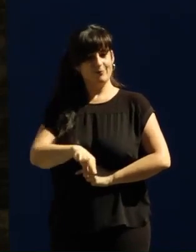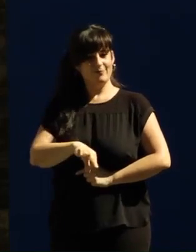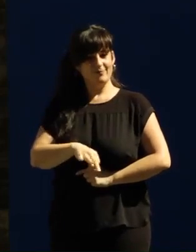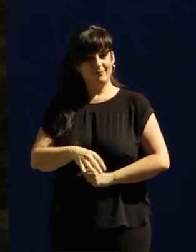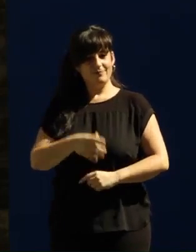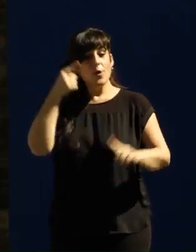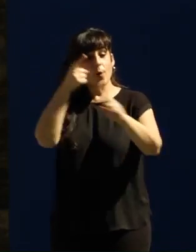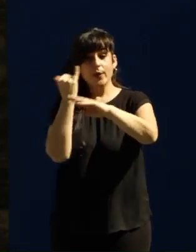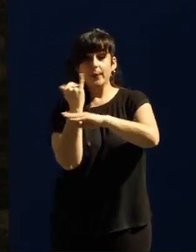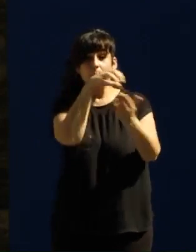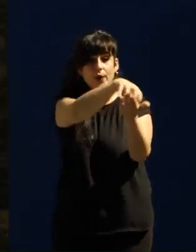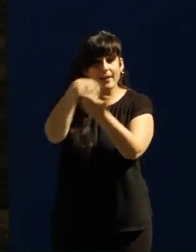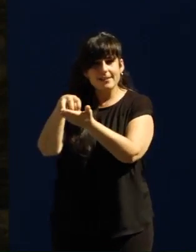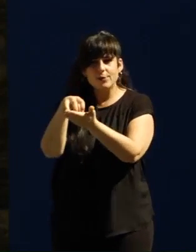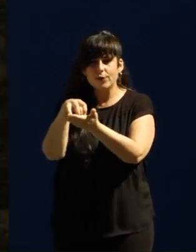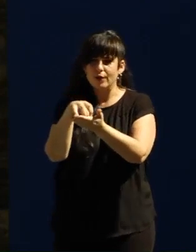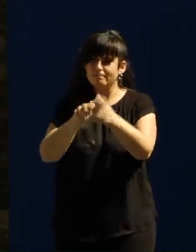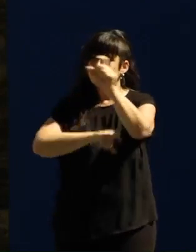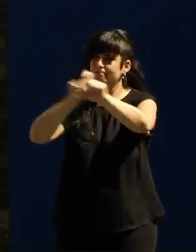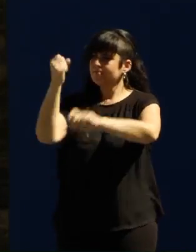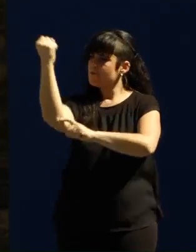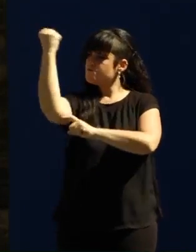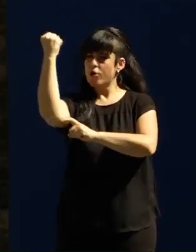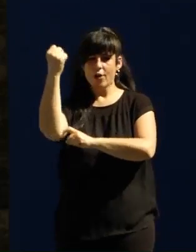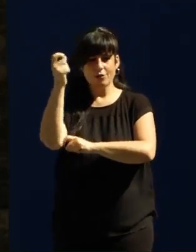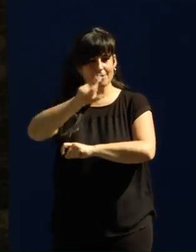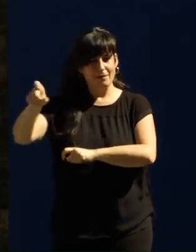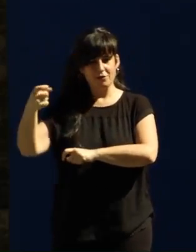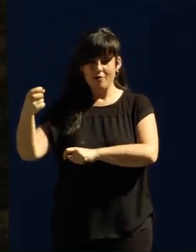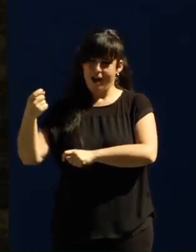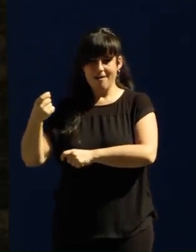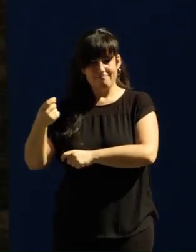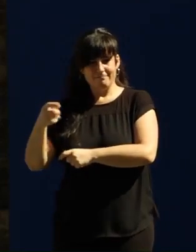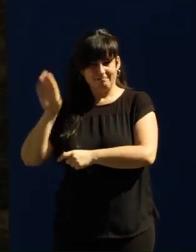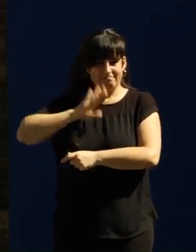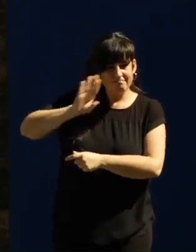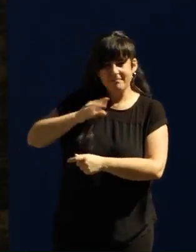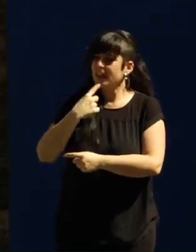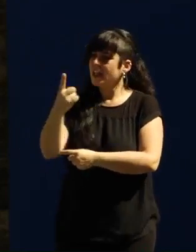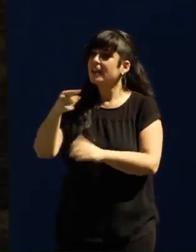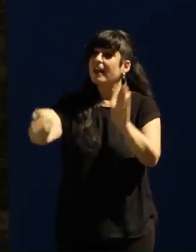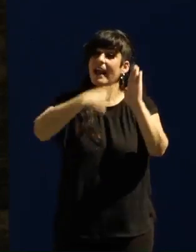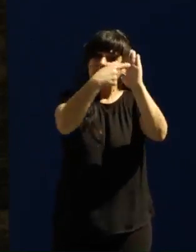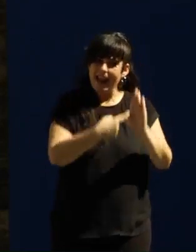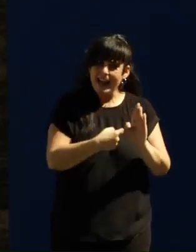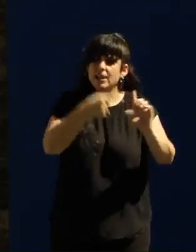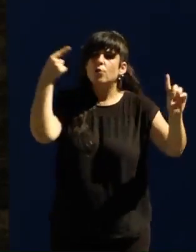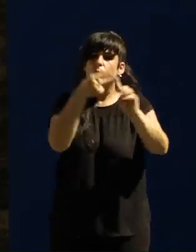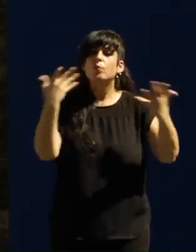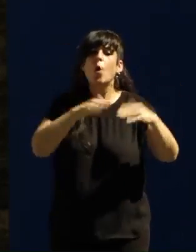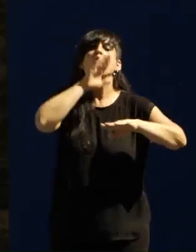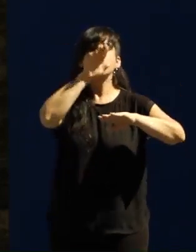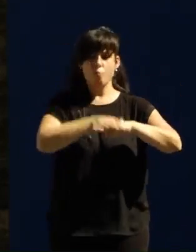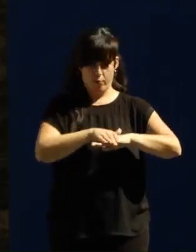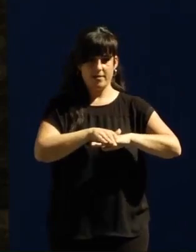primera vez le digan a los poderosos, le digan a tanto golfo, las leyes están para cumplirlas, no es tan solo